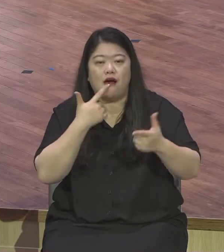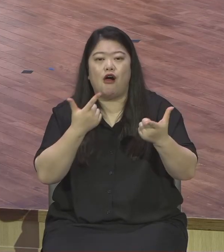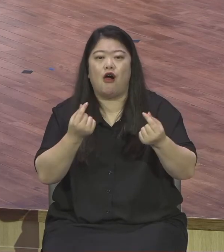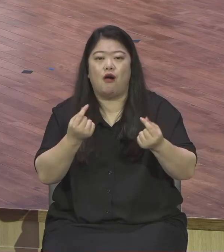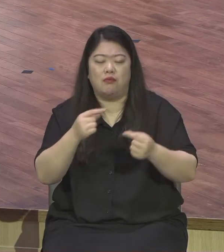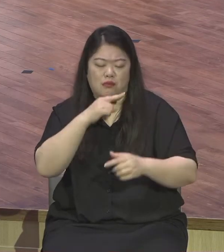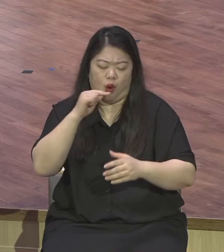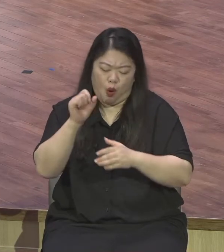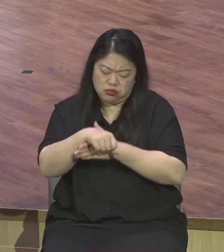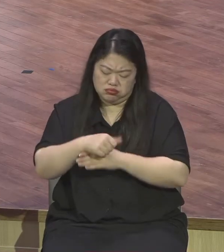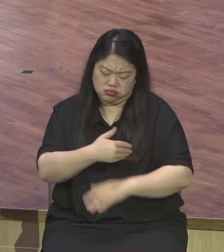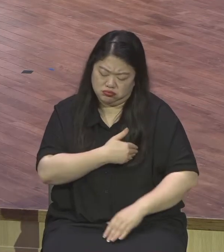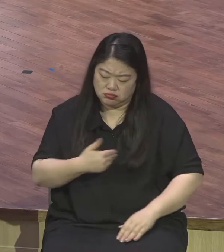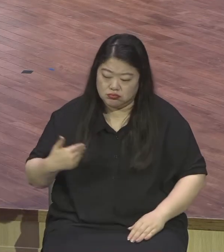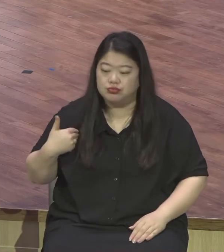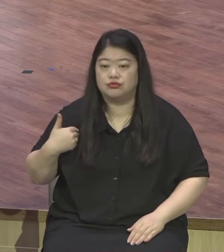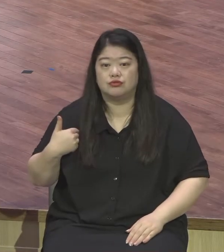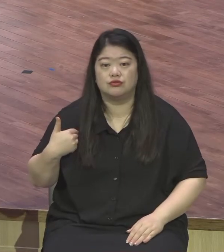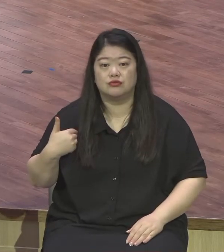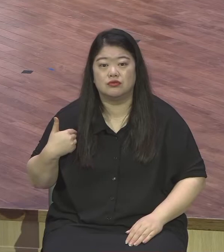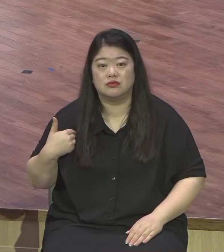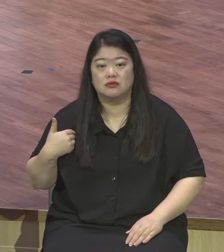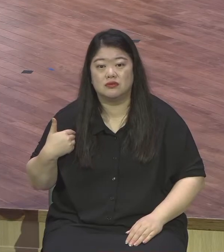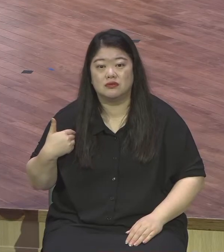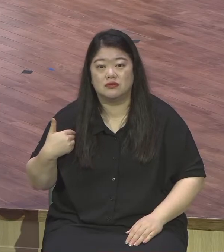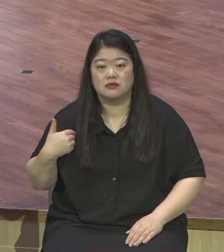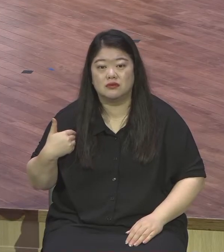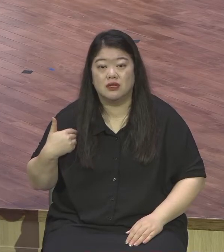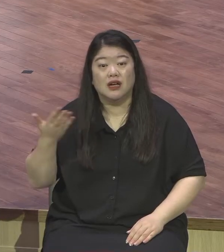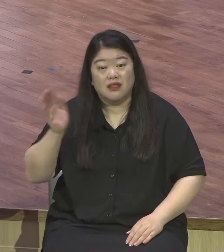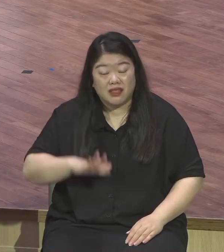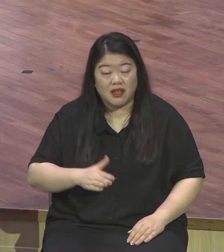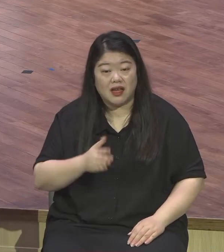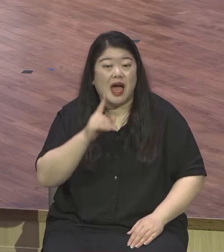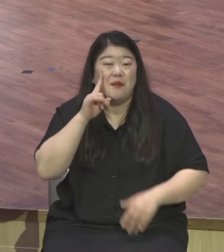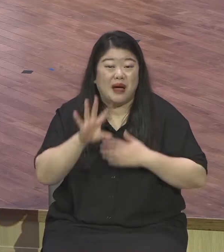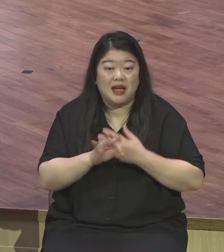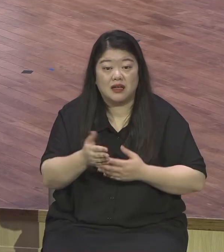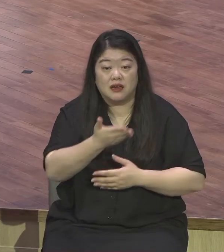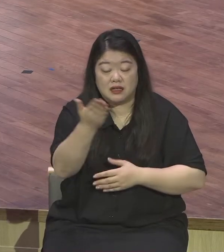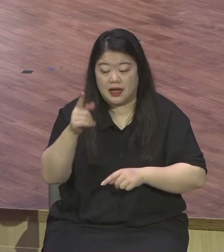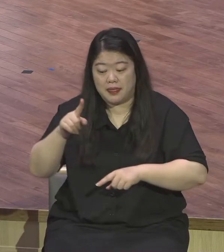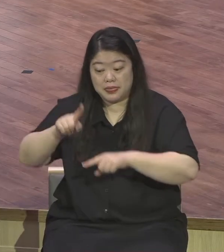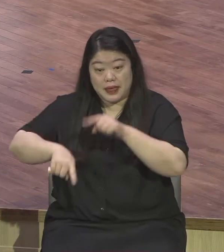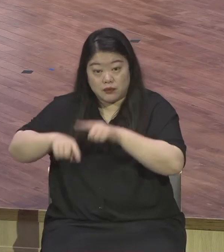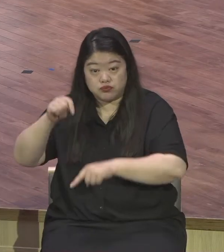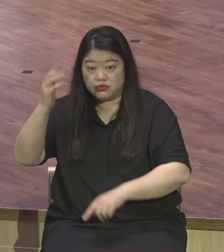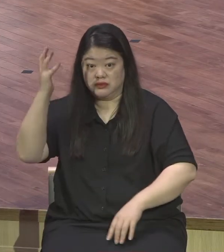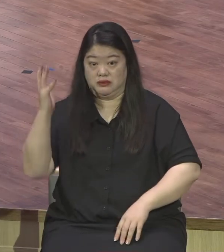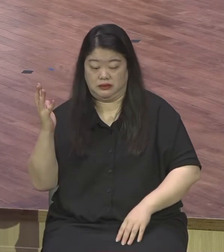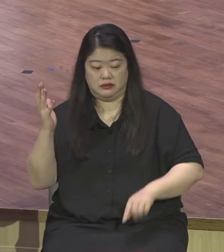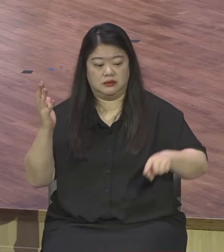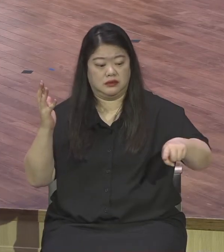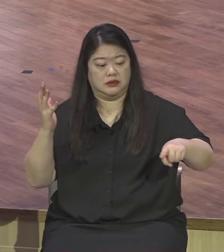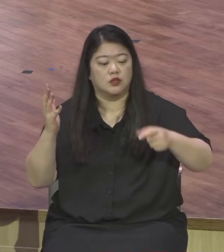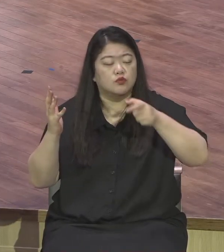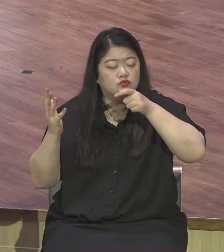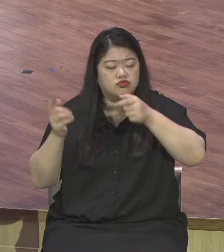지쳤다 피곤하다 힘 빠졌다 없어 성의의 사람은 그래요